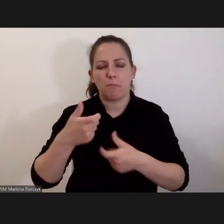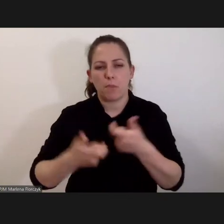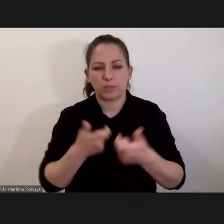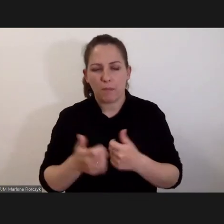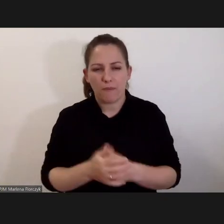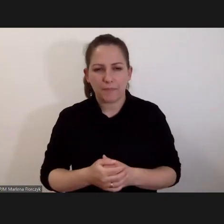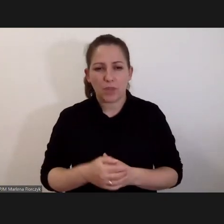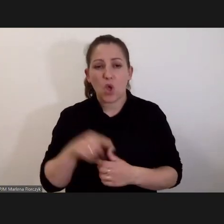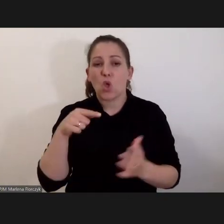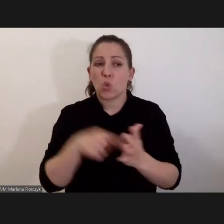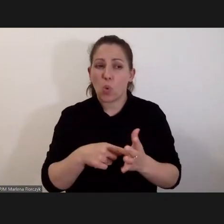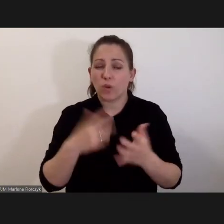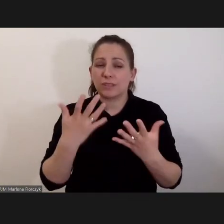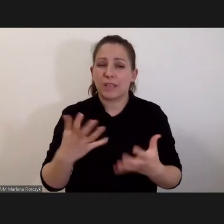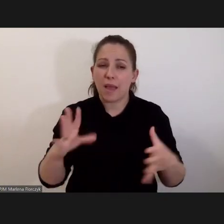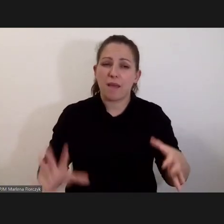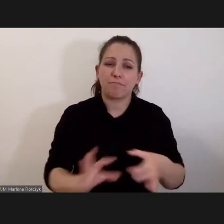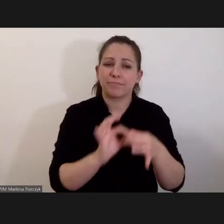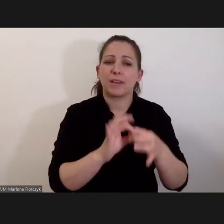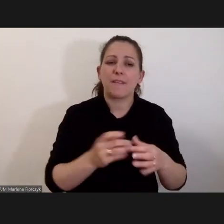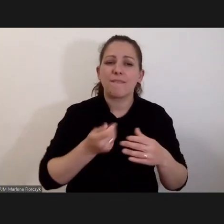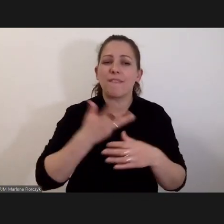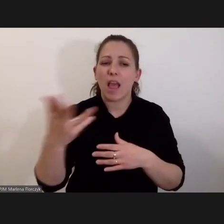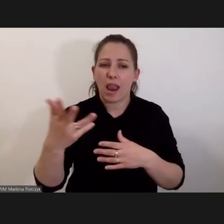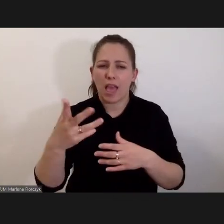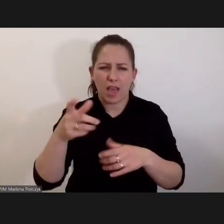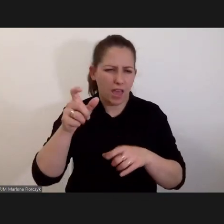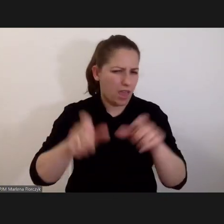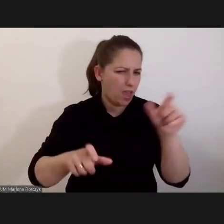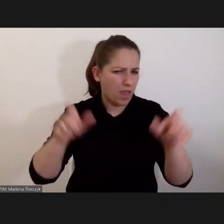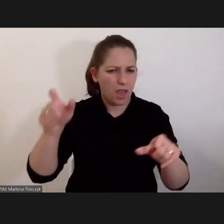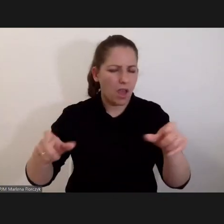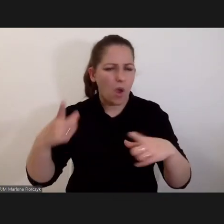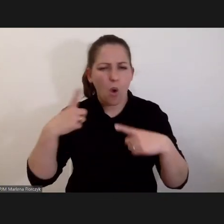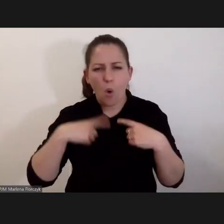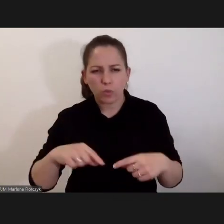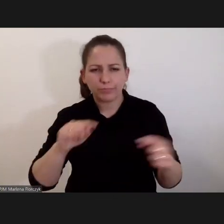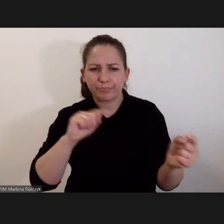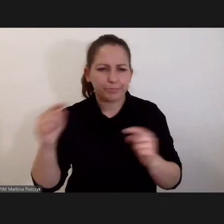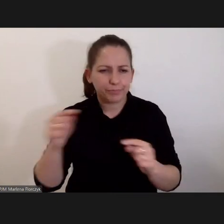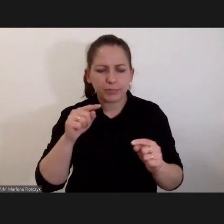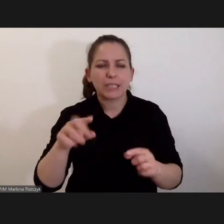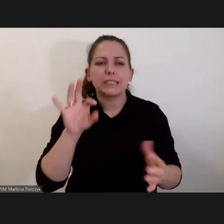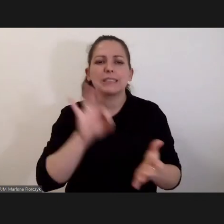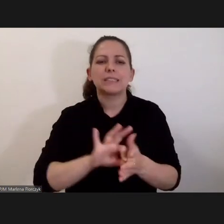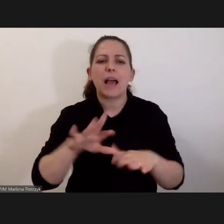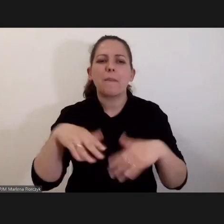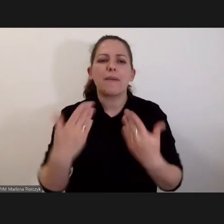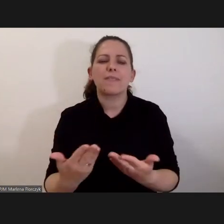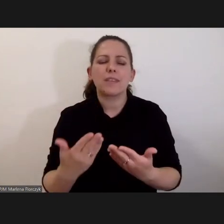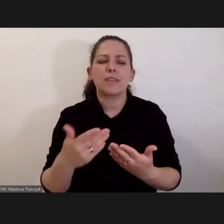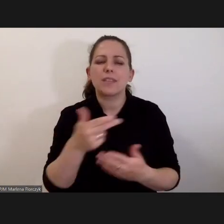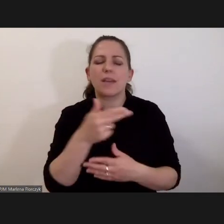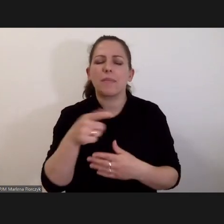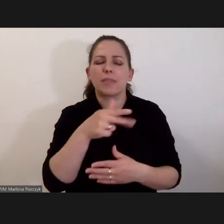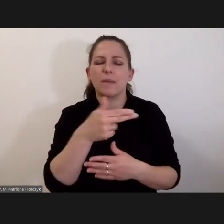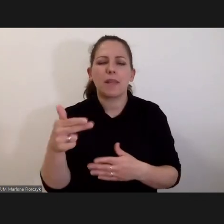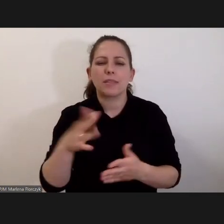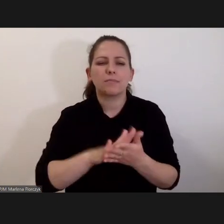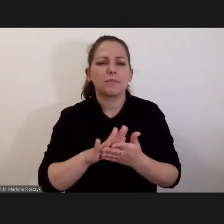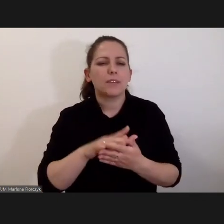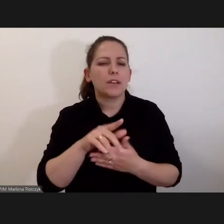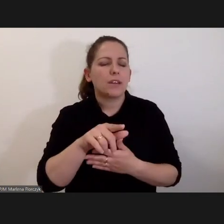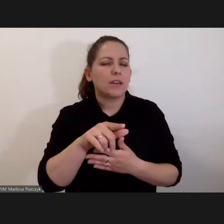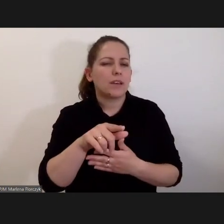To chciałbym też połączyć z poruszonymi przez wielu z pośród dyskutantów zagadnienia czy pytania dotyczącego